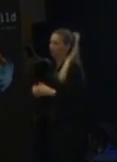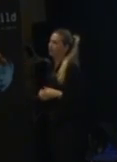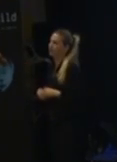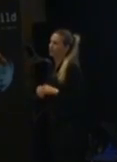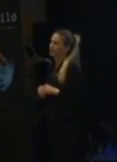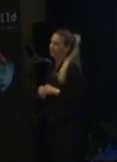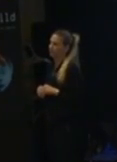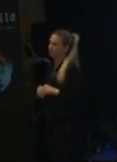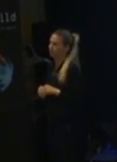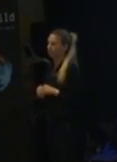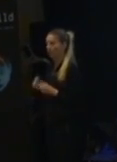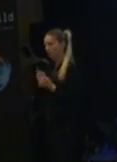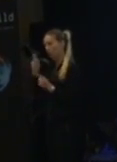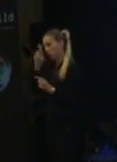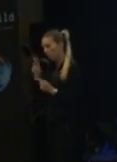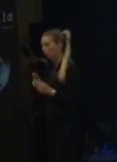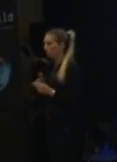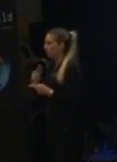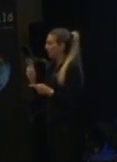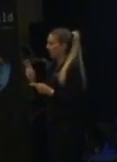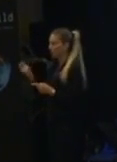Och det blir konst eller det blir uppfinningar.